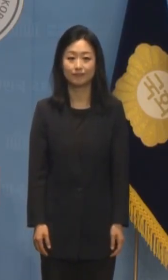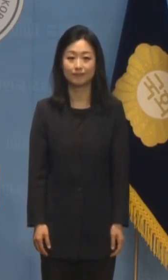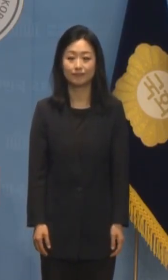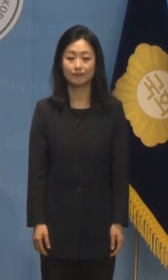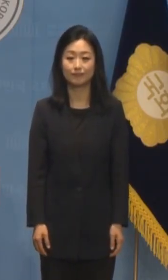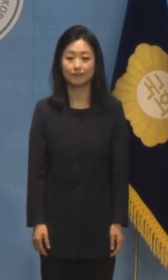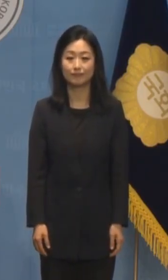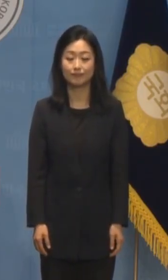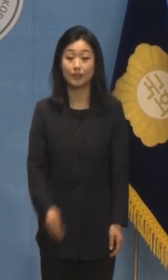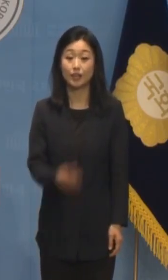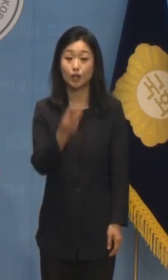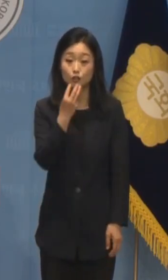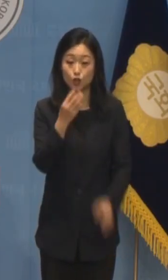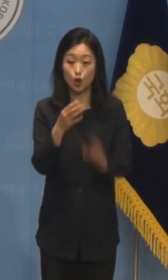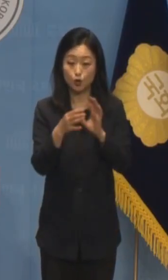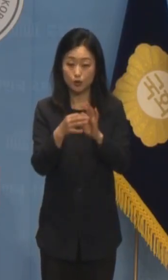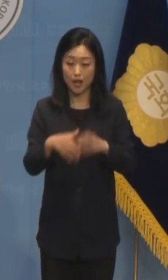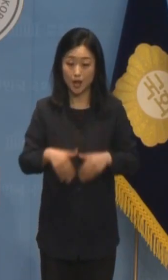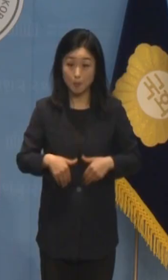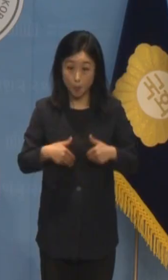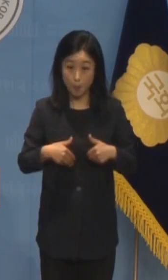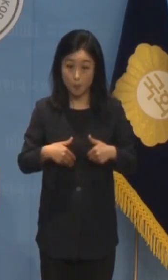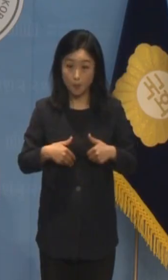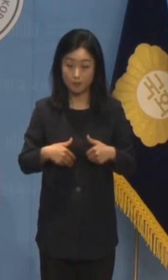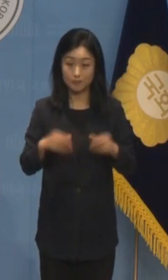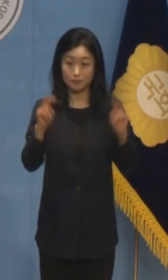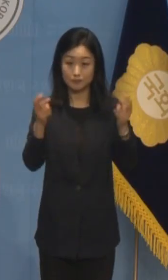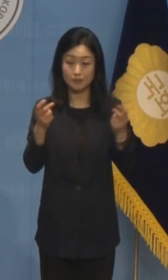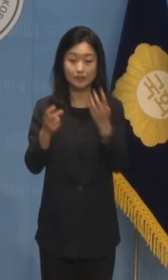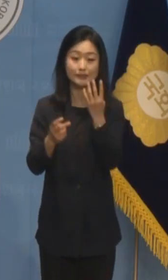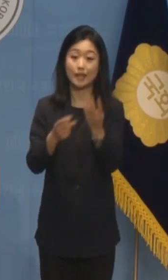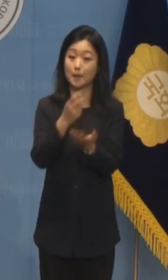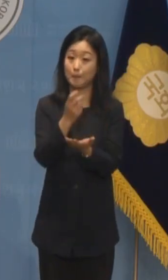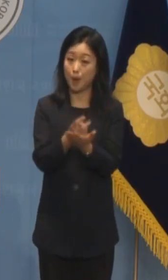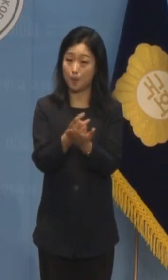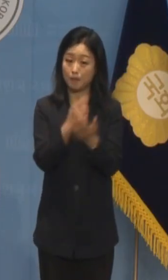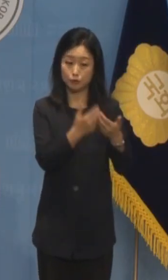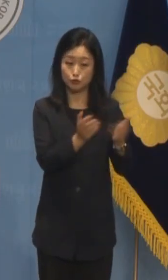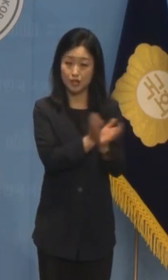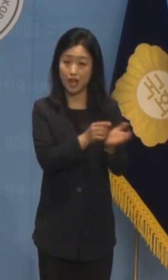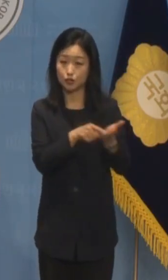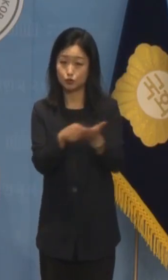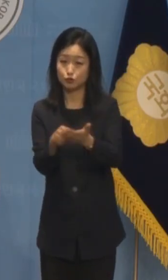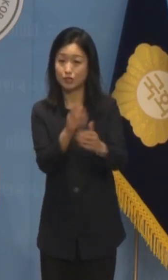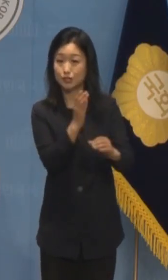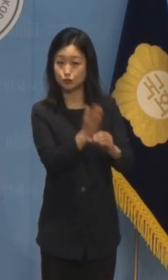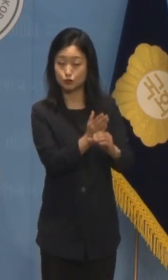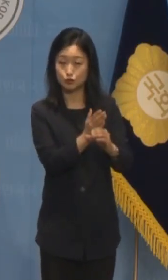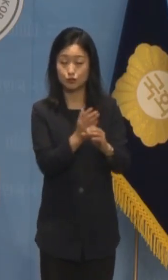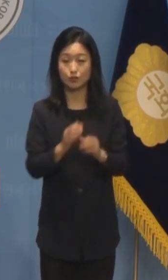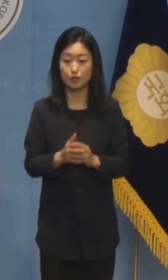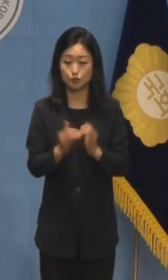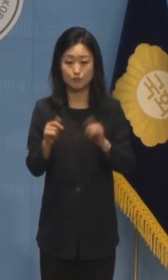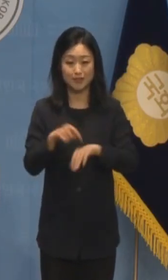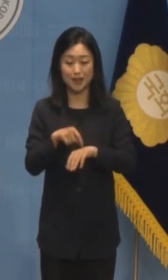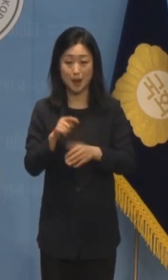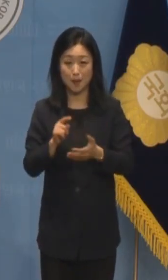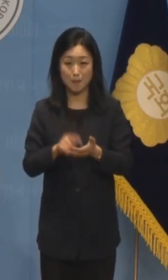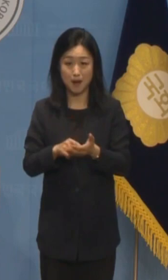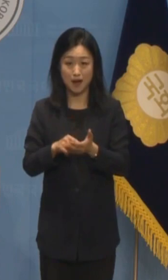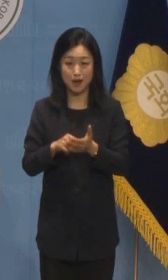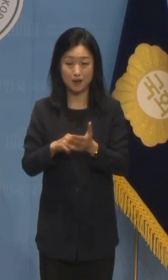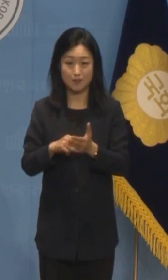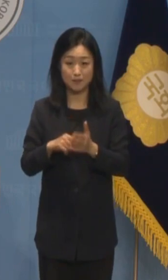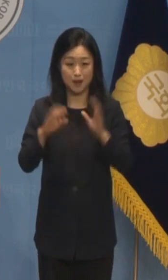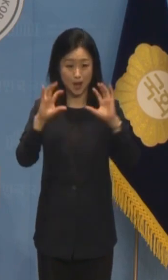서울의 봄 사법 추진하는 민주당, 민심의 광풍이 민주당도